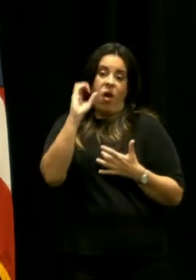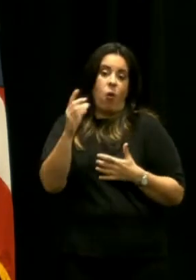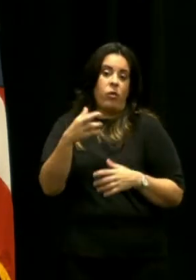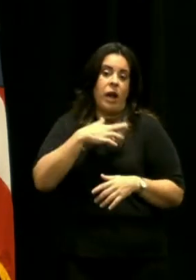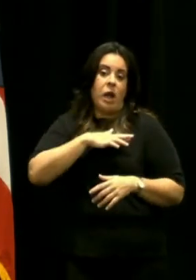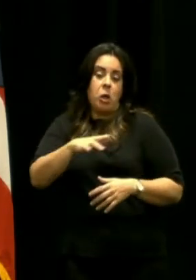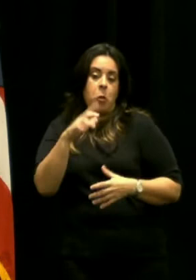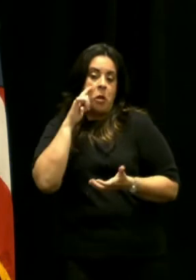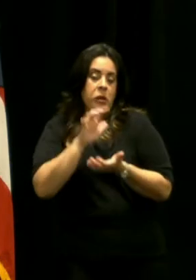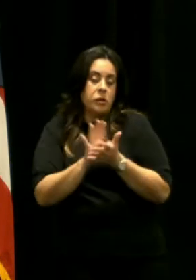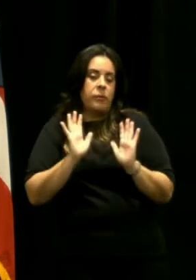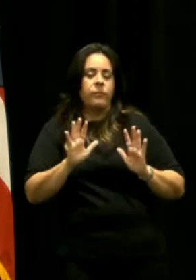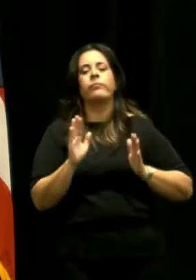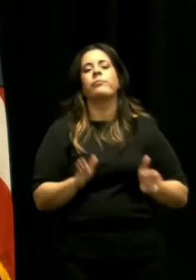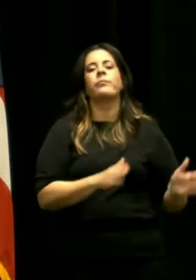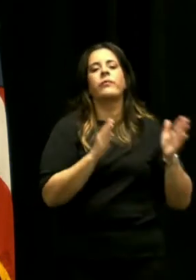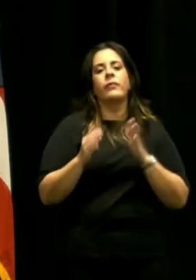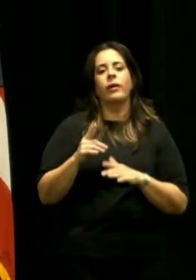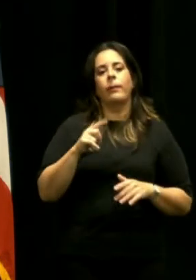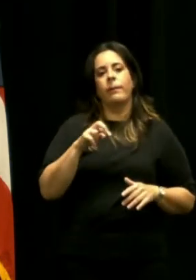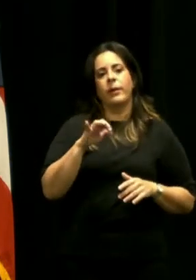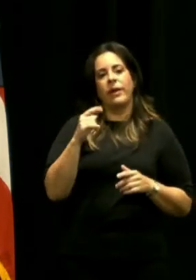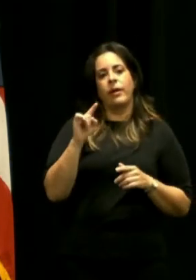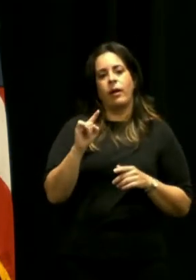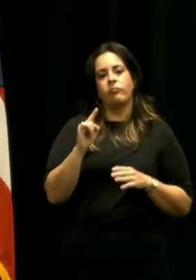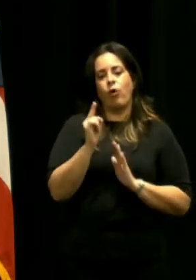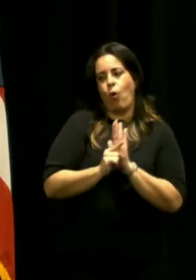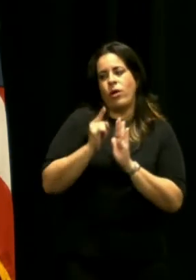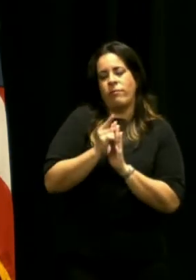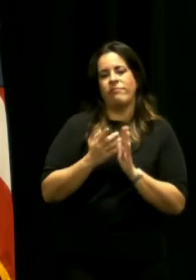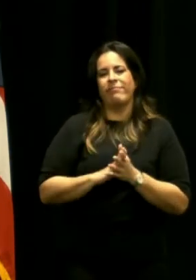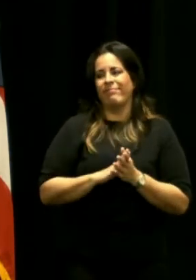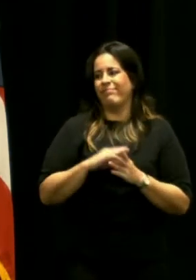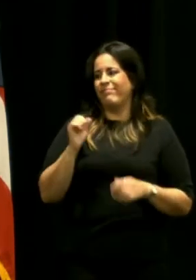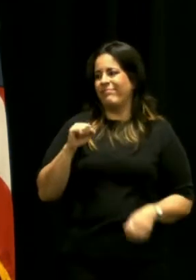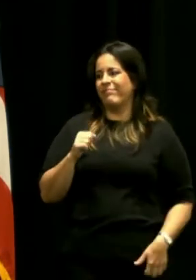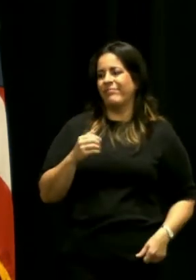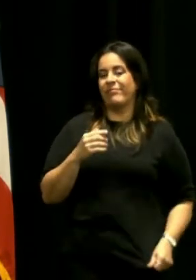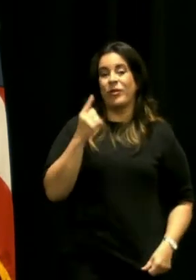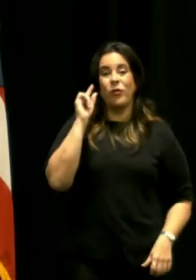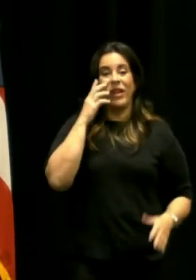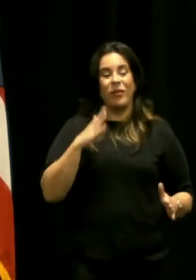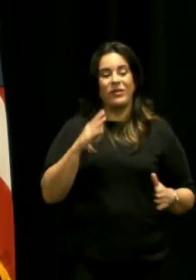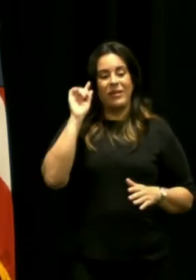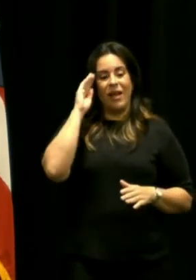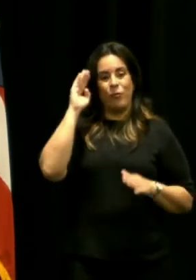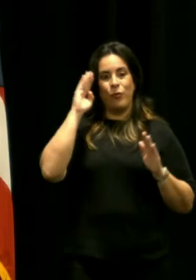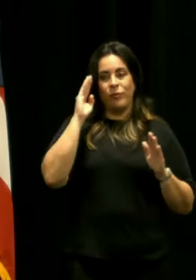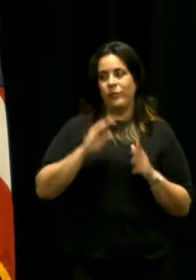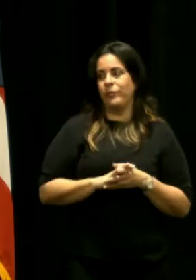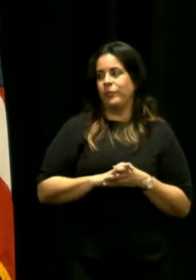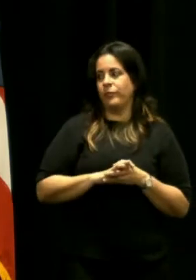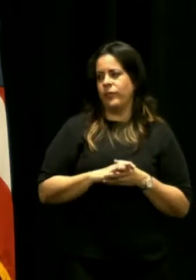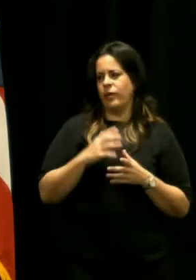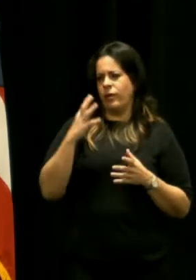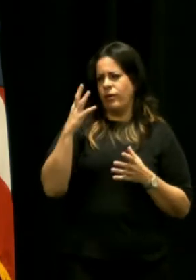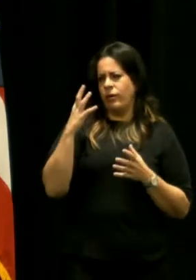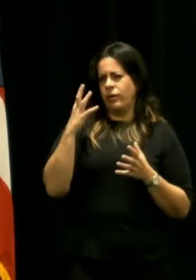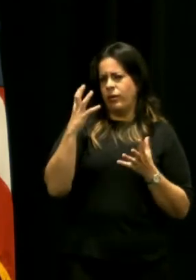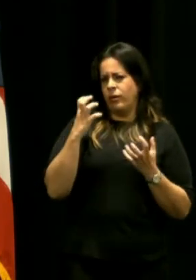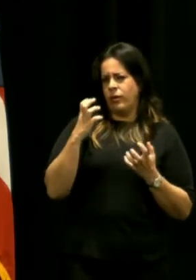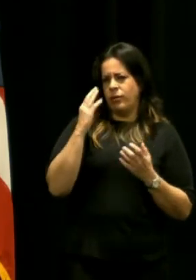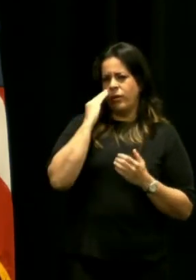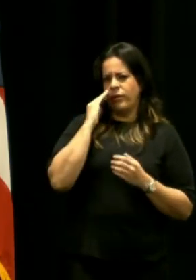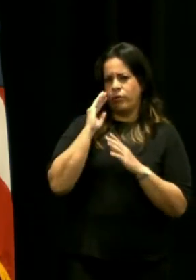seguimos con primera hora si gobernador saludos mire quería una expresión sobre usted yo sé que